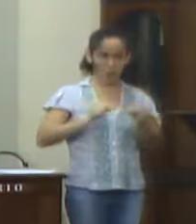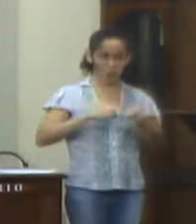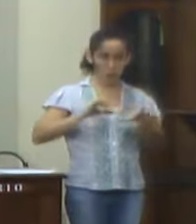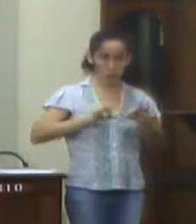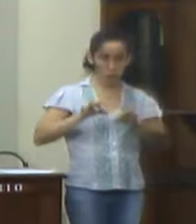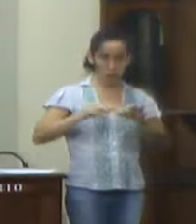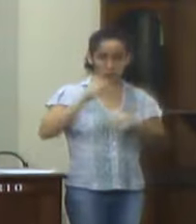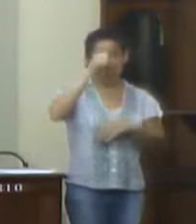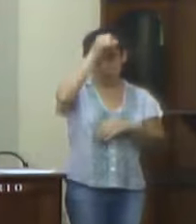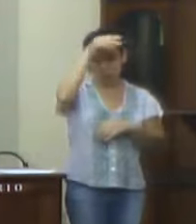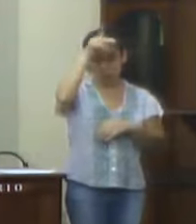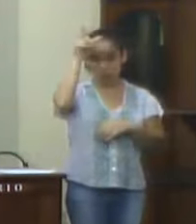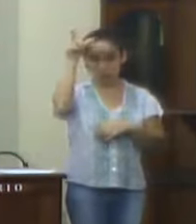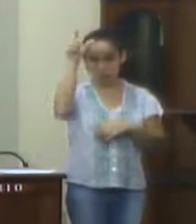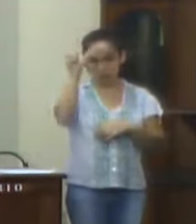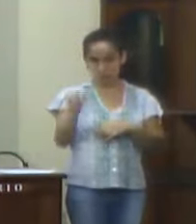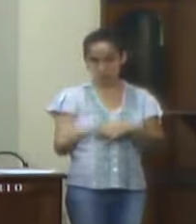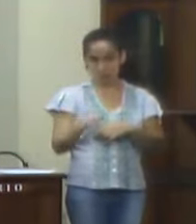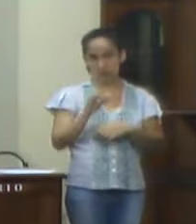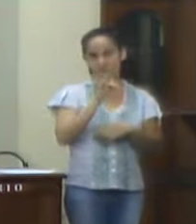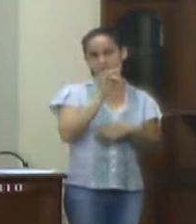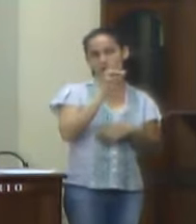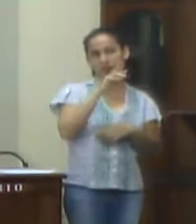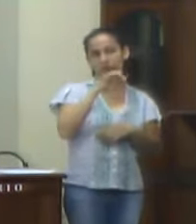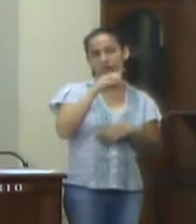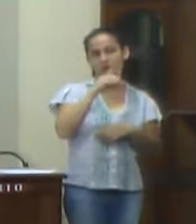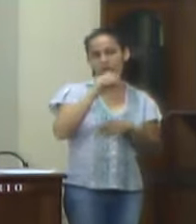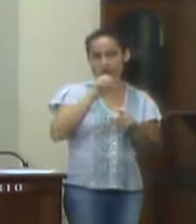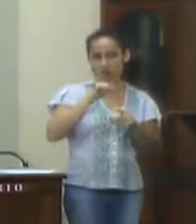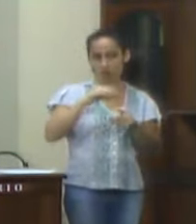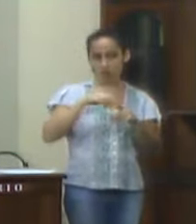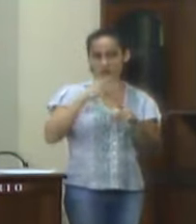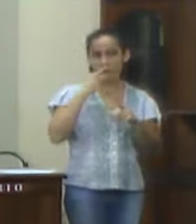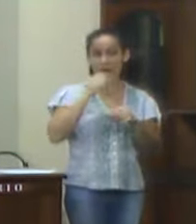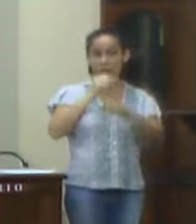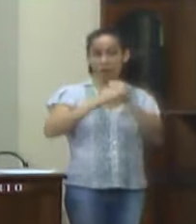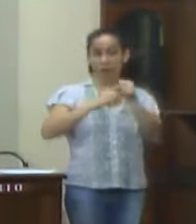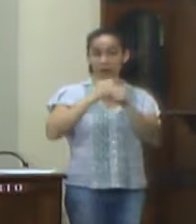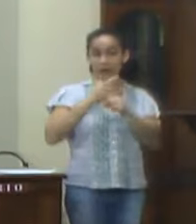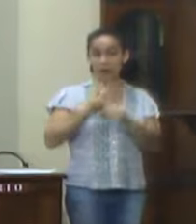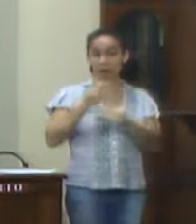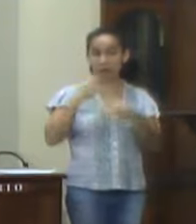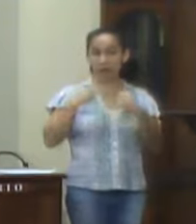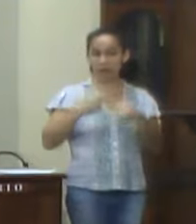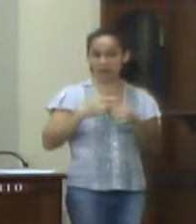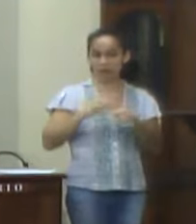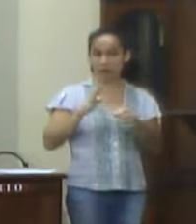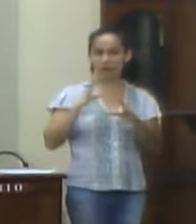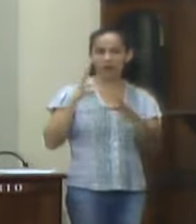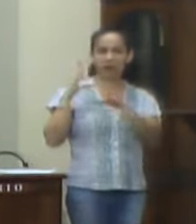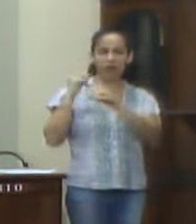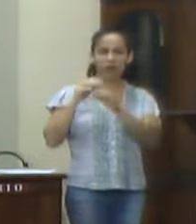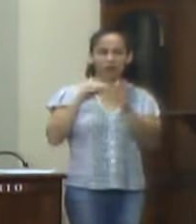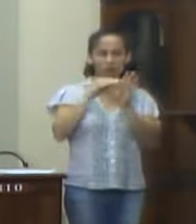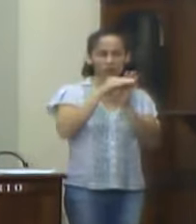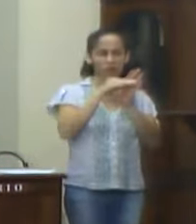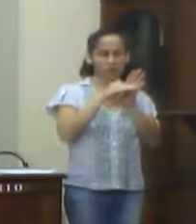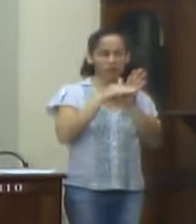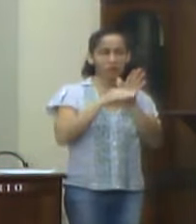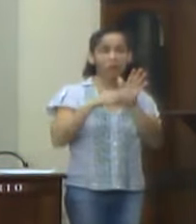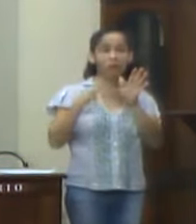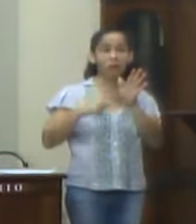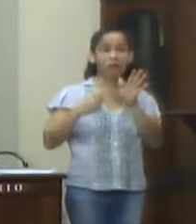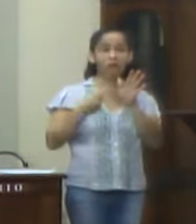dos servidores públicos de Valença, precisamente no que tange ao orçamento da receita, tendo em vista que não foram previstos receitas constantes